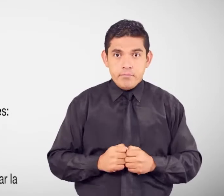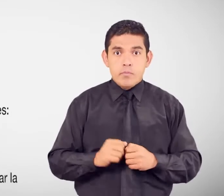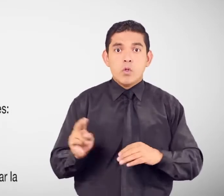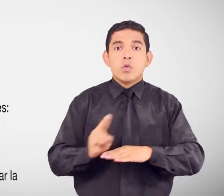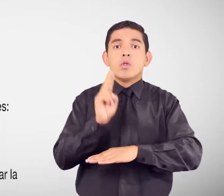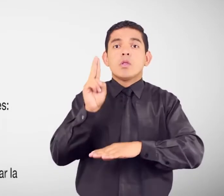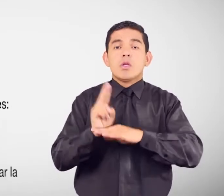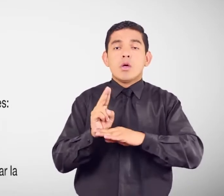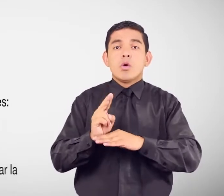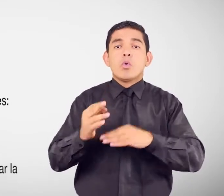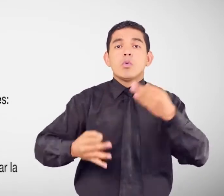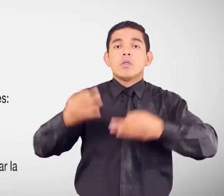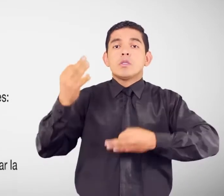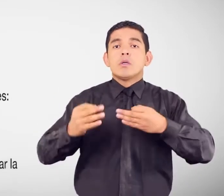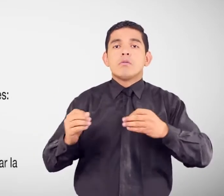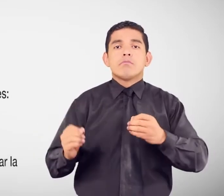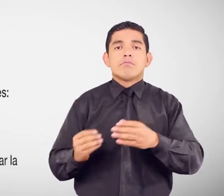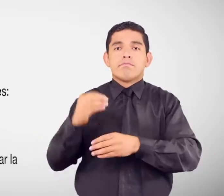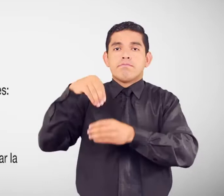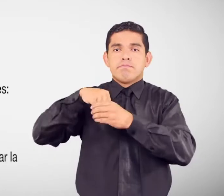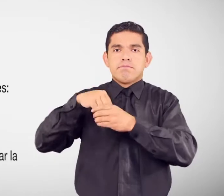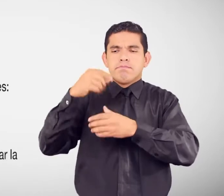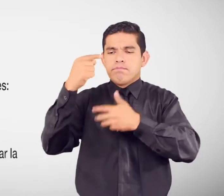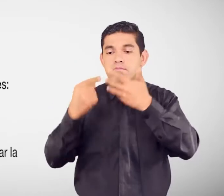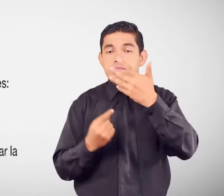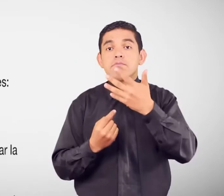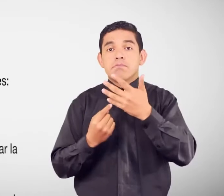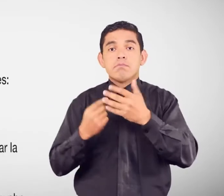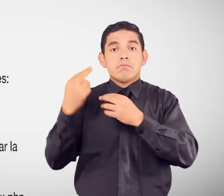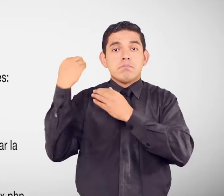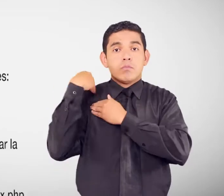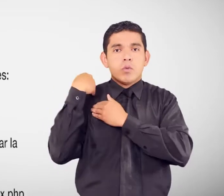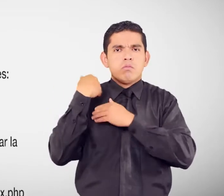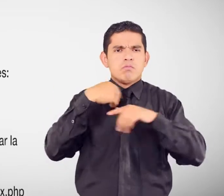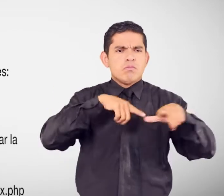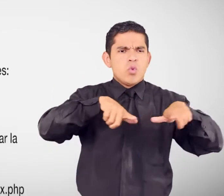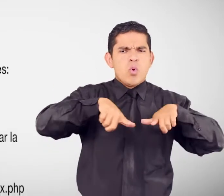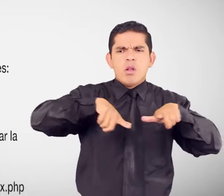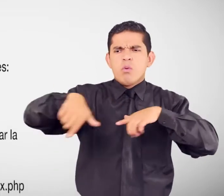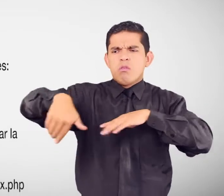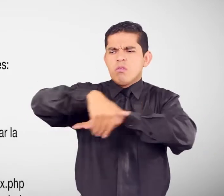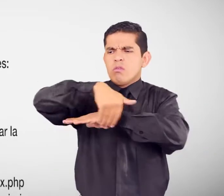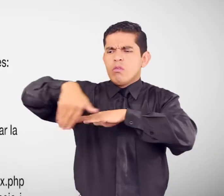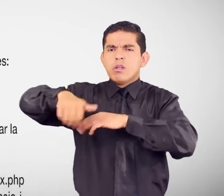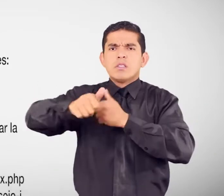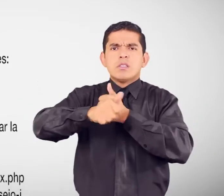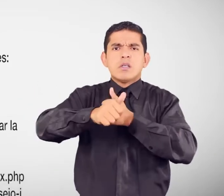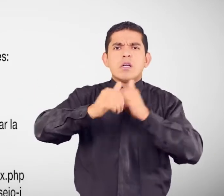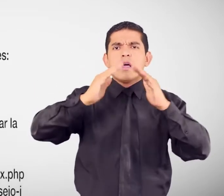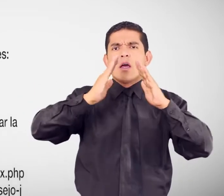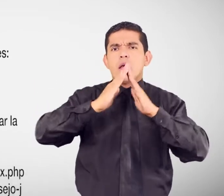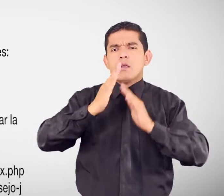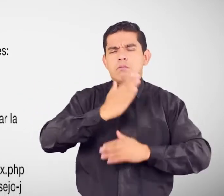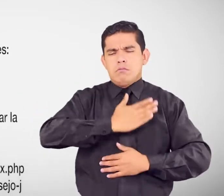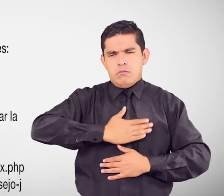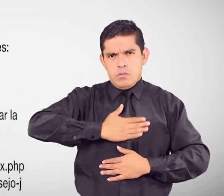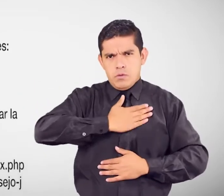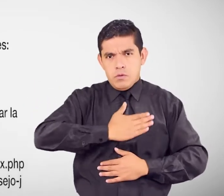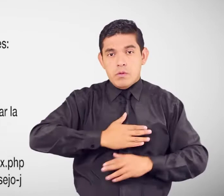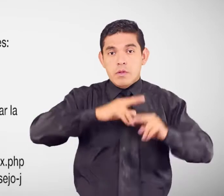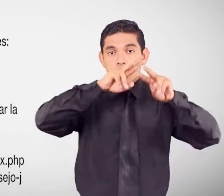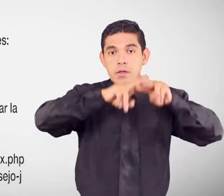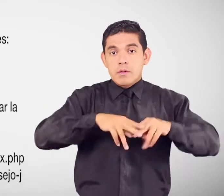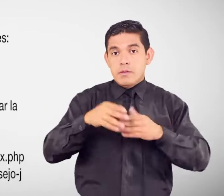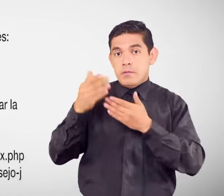multicompetentes Si deseas conocer las direcciones más cercanas a su domicilio Por favor revisar la